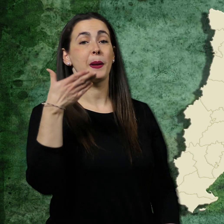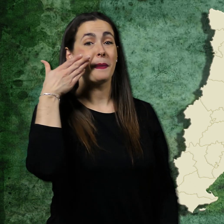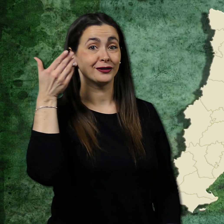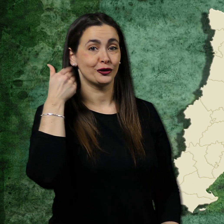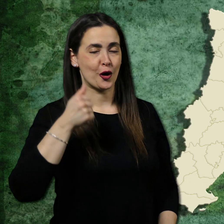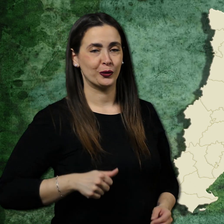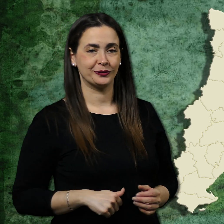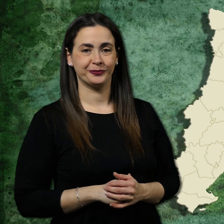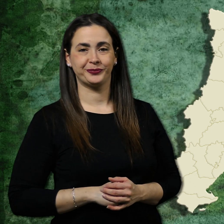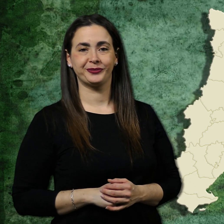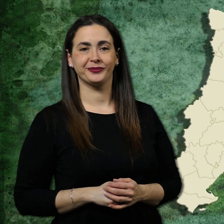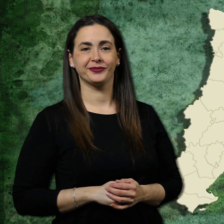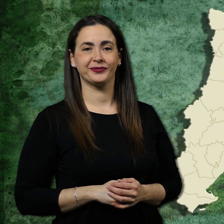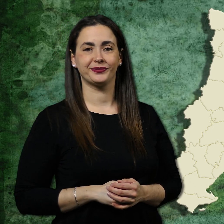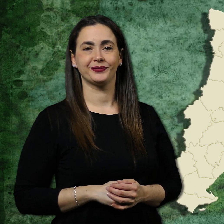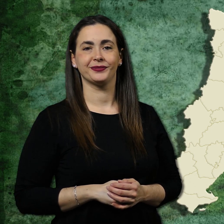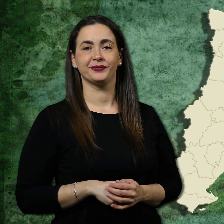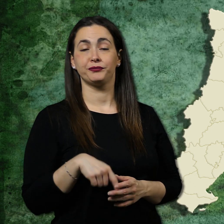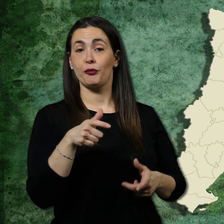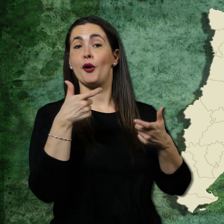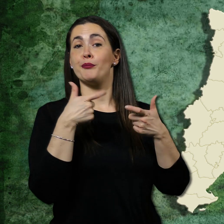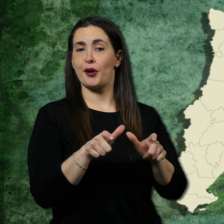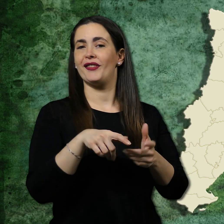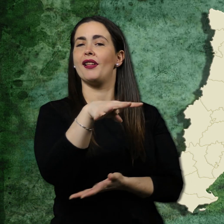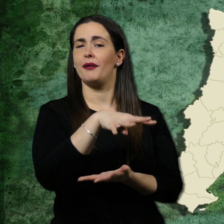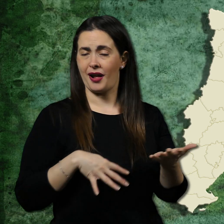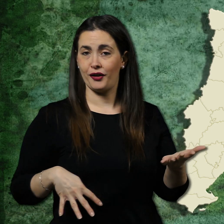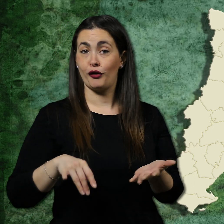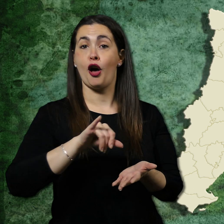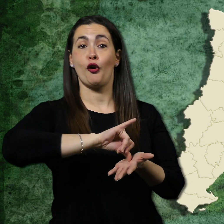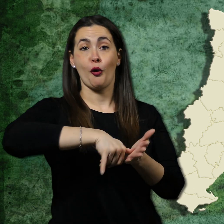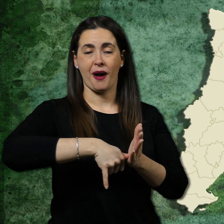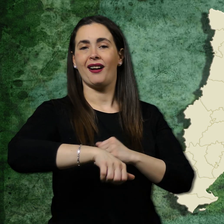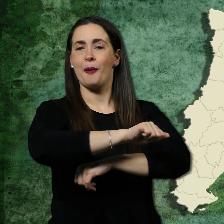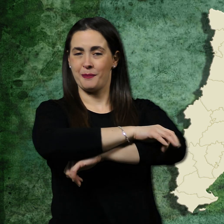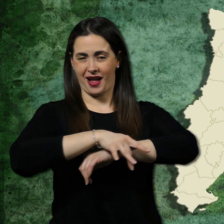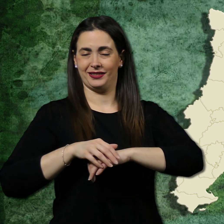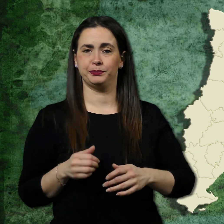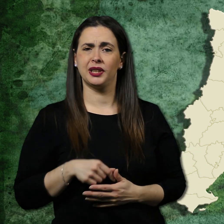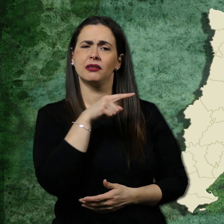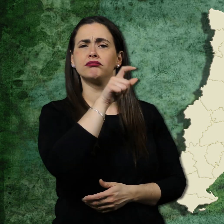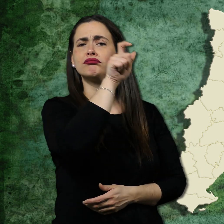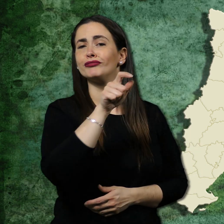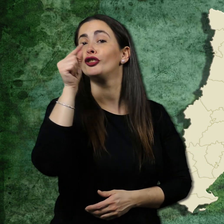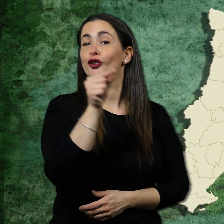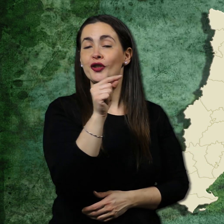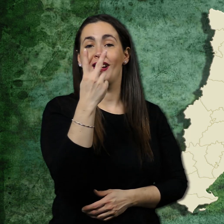El Masnou, província de Barcelona, comarca Maresme, població